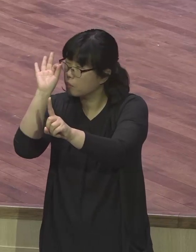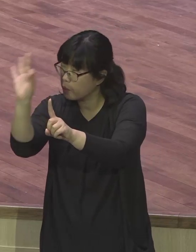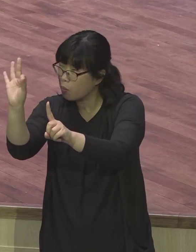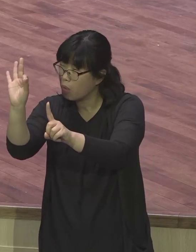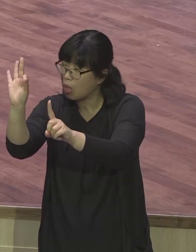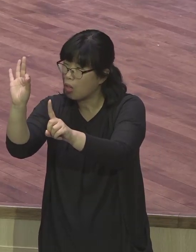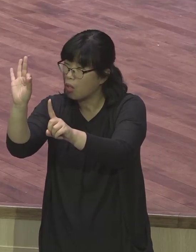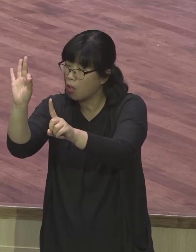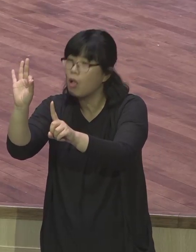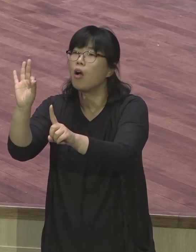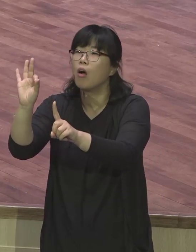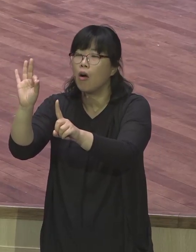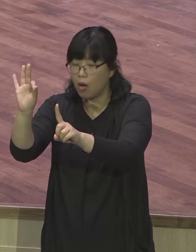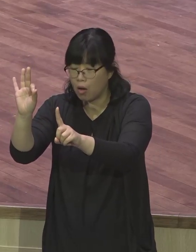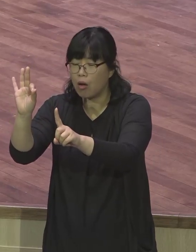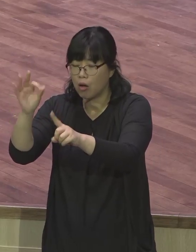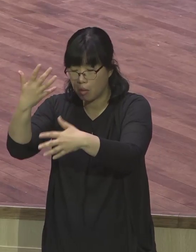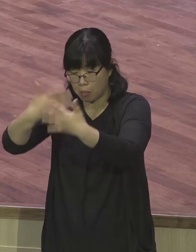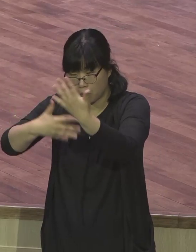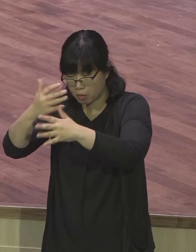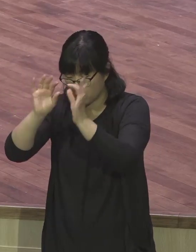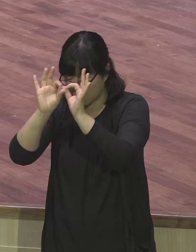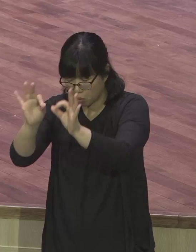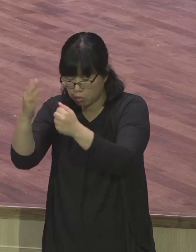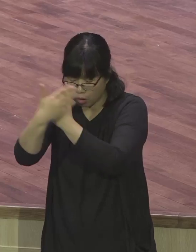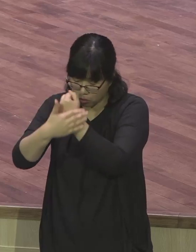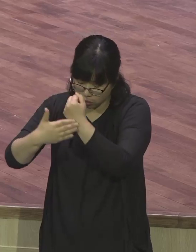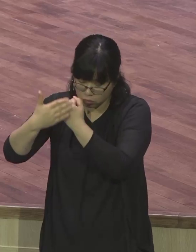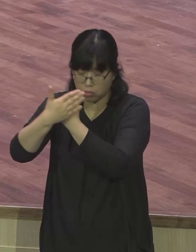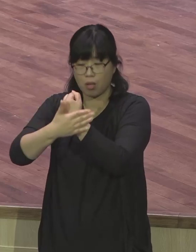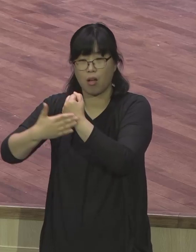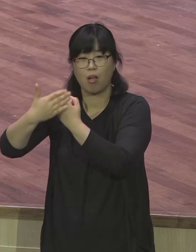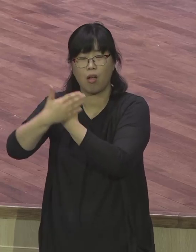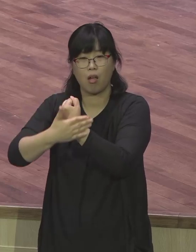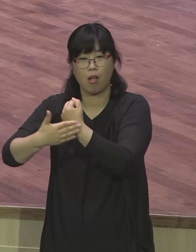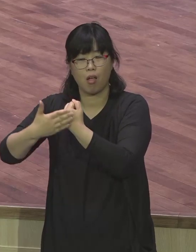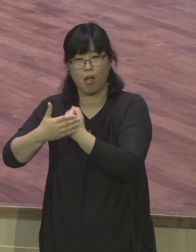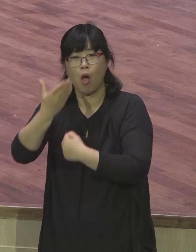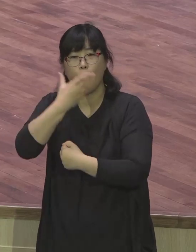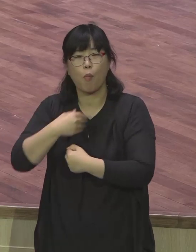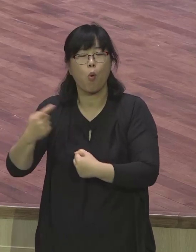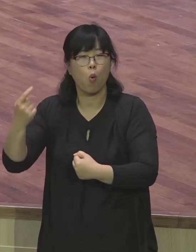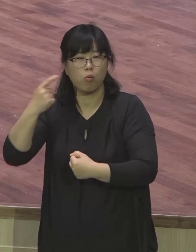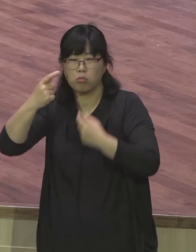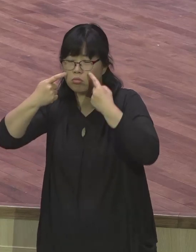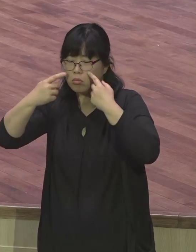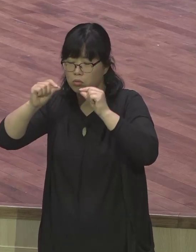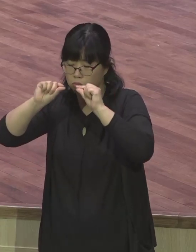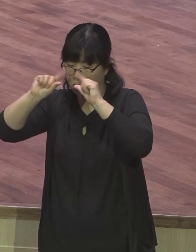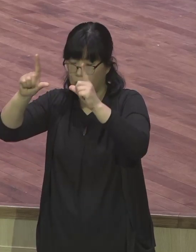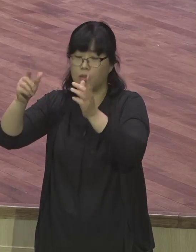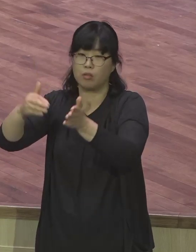사명의 세트를 갖추는 다메색의 시간이었습니다 그때 선포되었던 말씀이 복음의 주역이 되라는